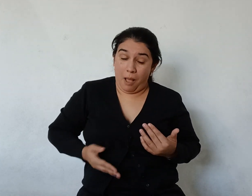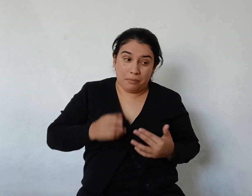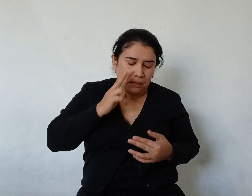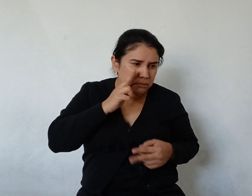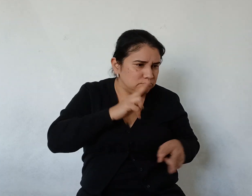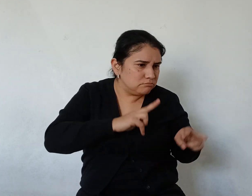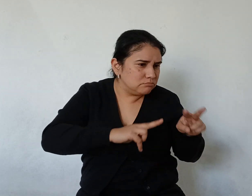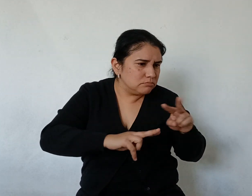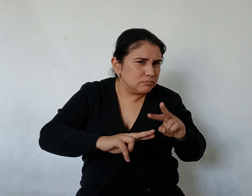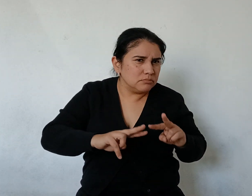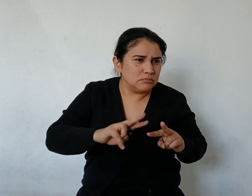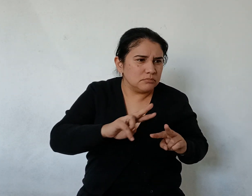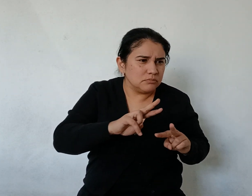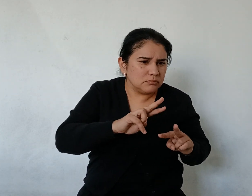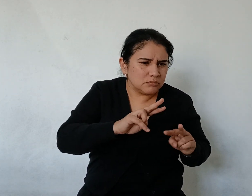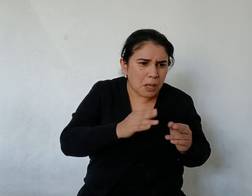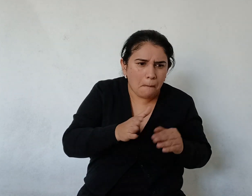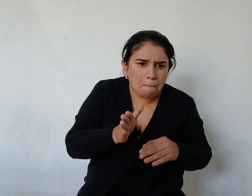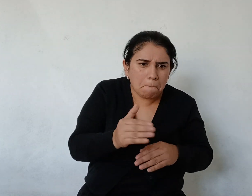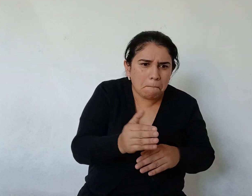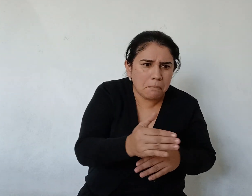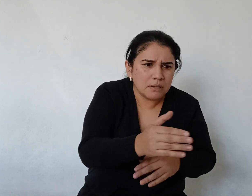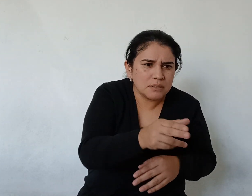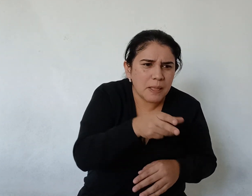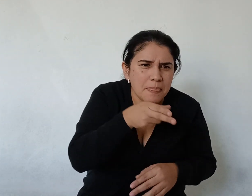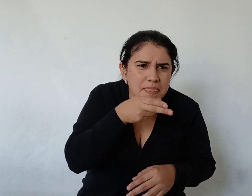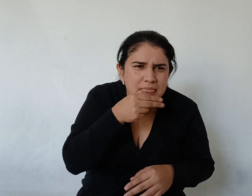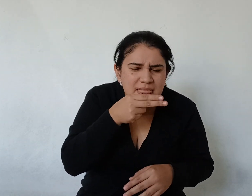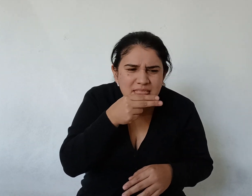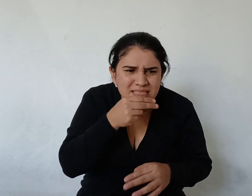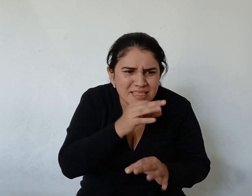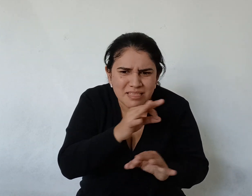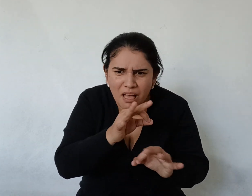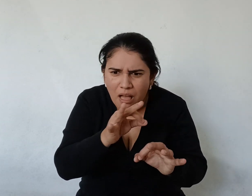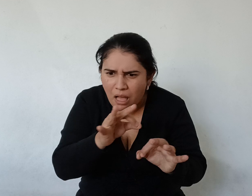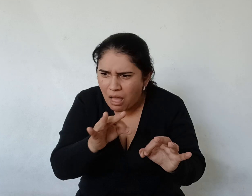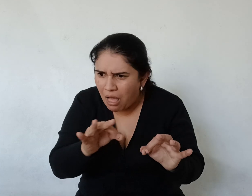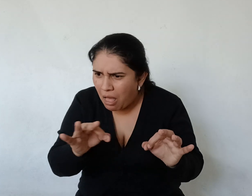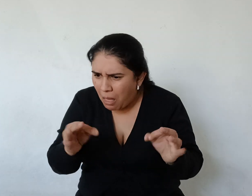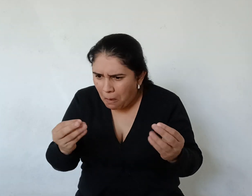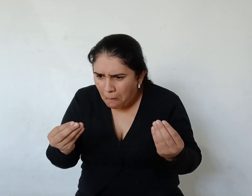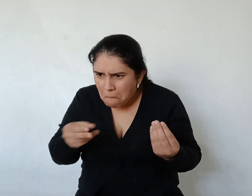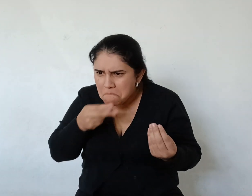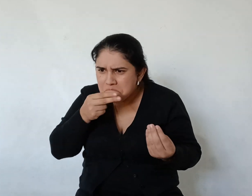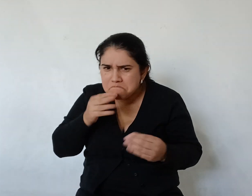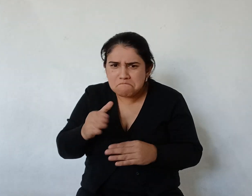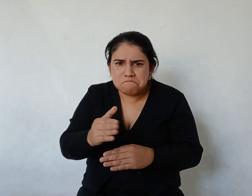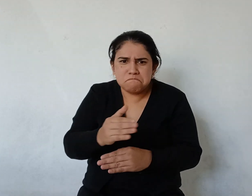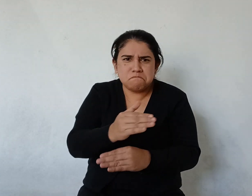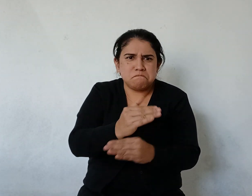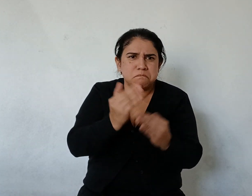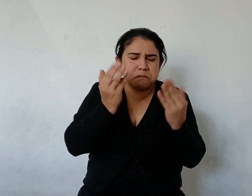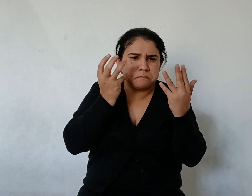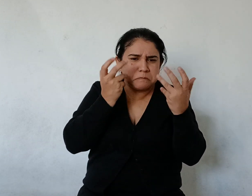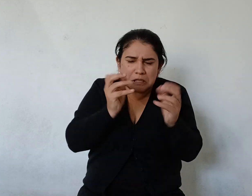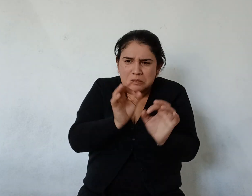Pero no había ni un pez No encontraron un solo pez Todos se habían ido